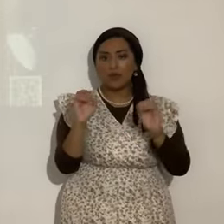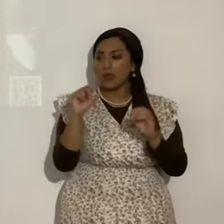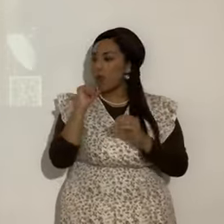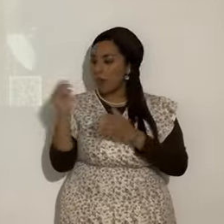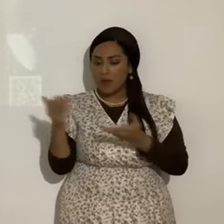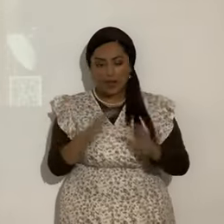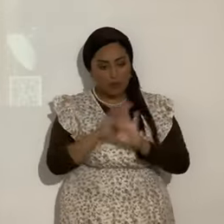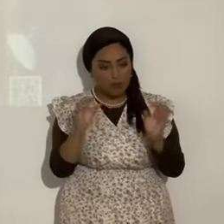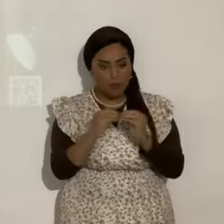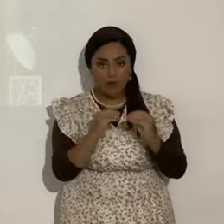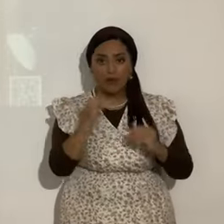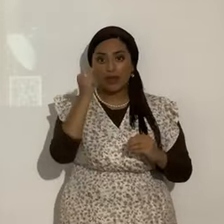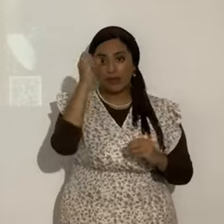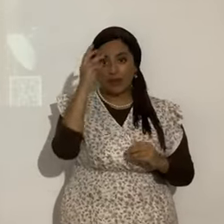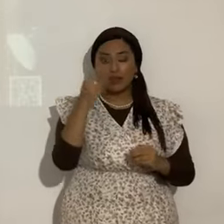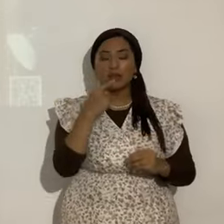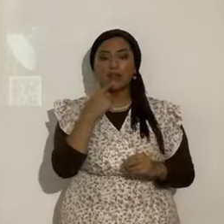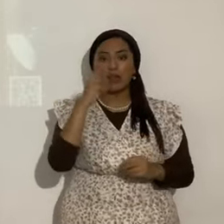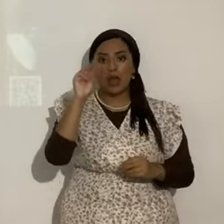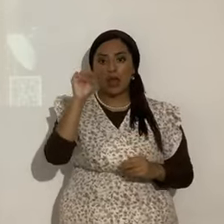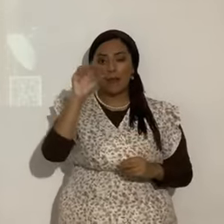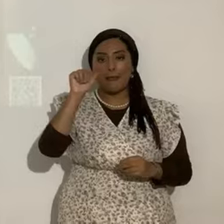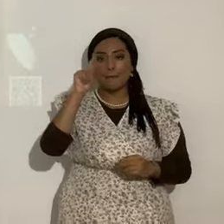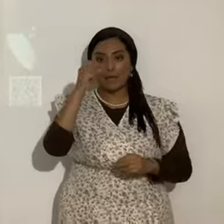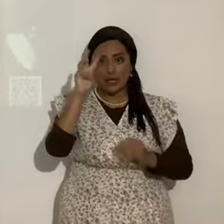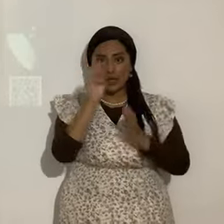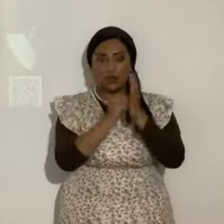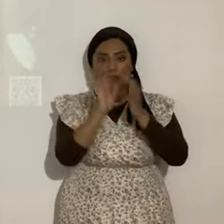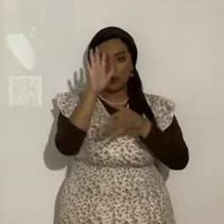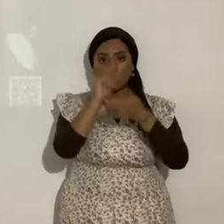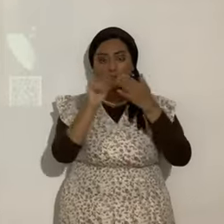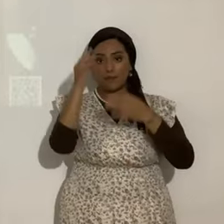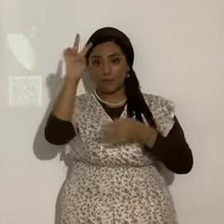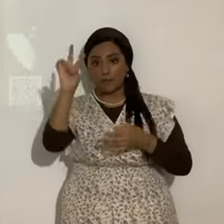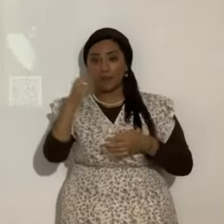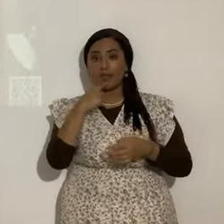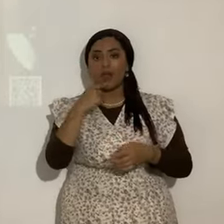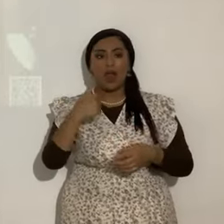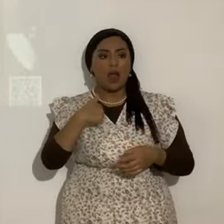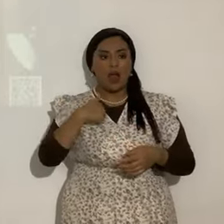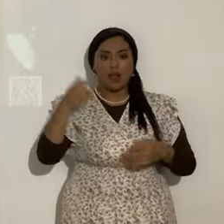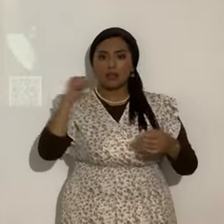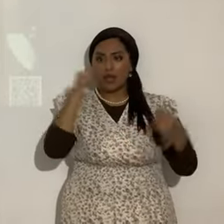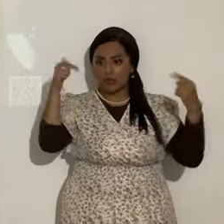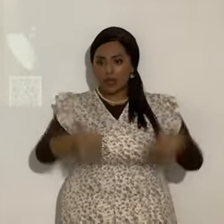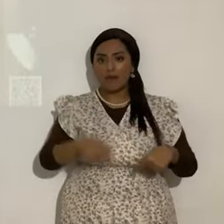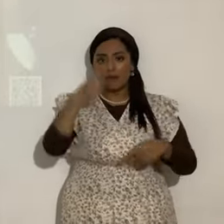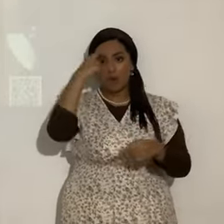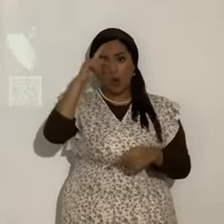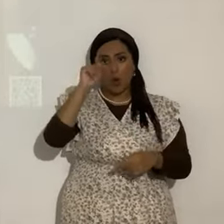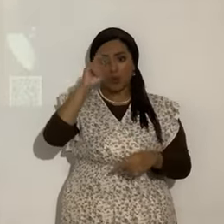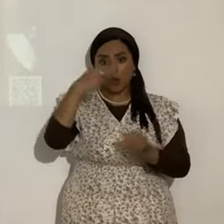Y dice Yahshua en Mateo 5, 17, no he venido para abolir la Torah y los profetas. Y dice